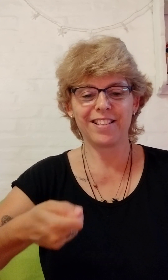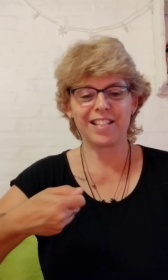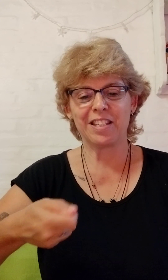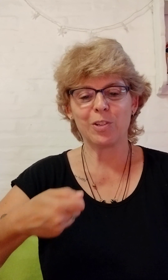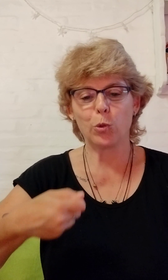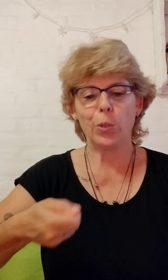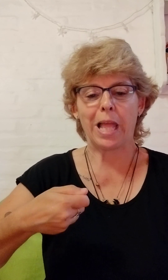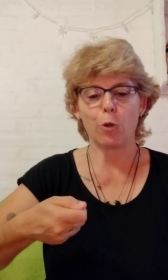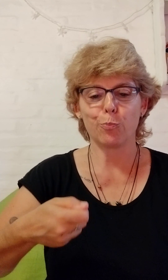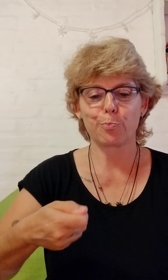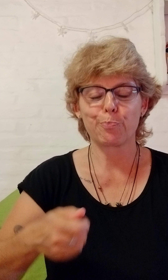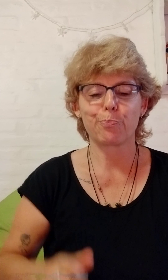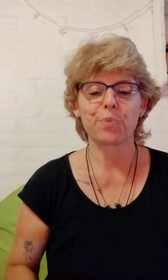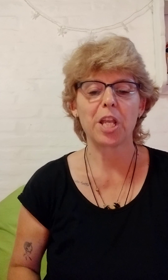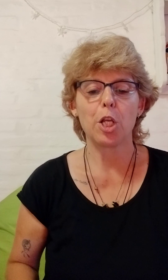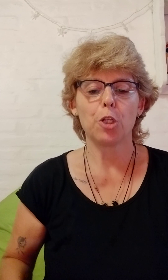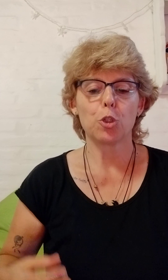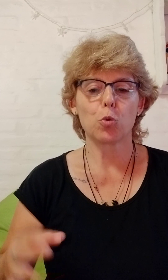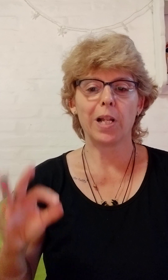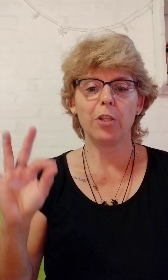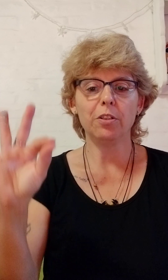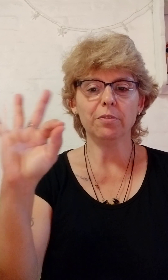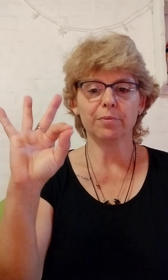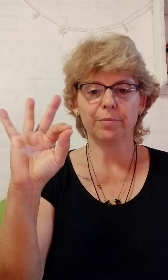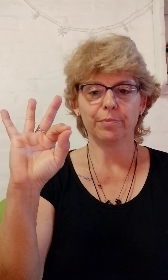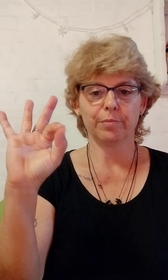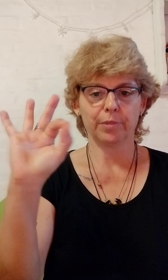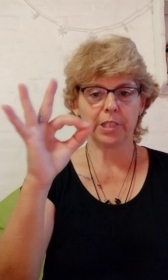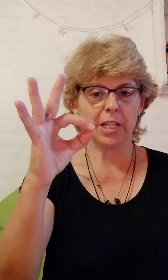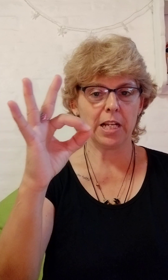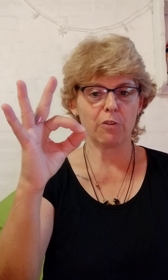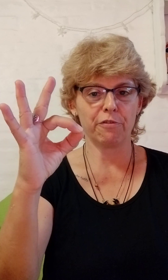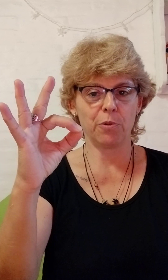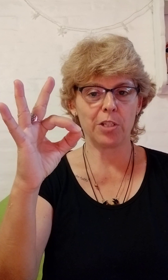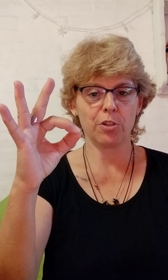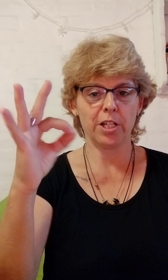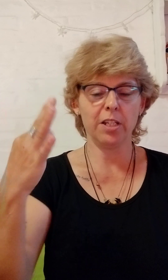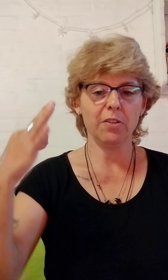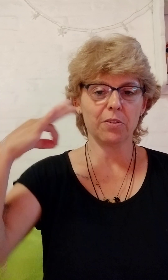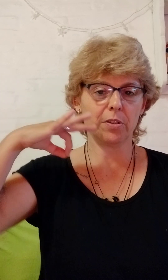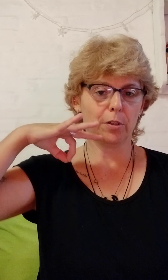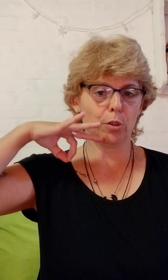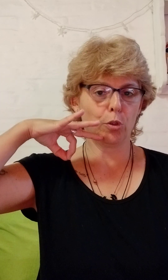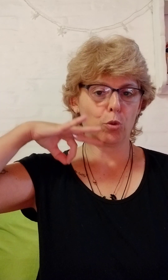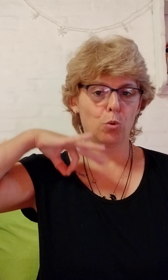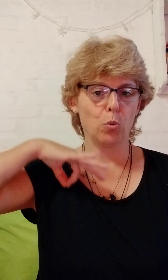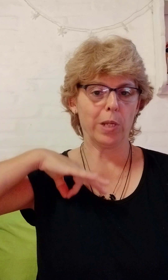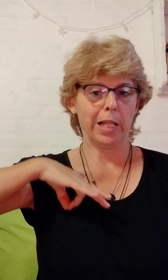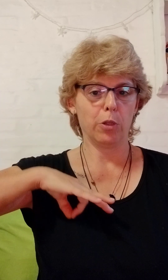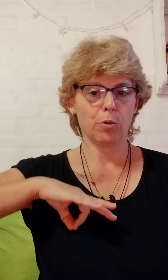Entonces, jubilado. Sueldo. Sería la configuración ahí. Sueldo.